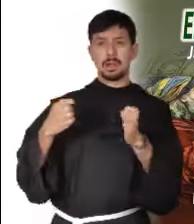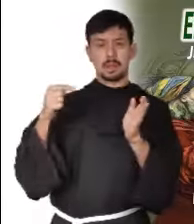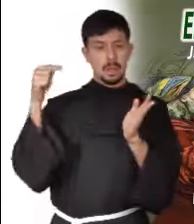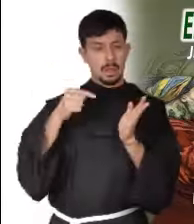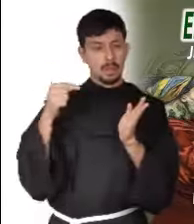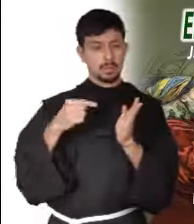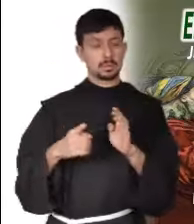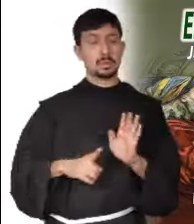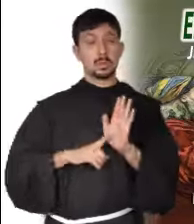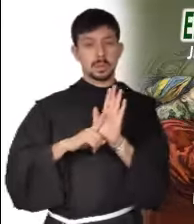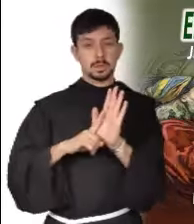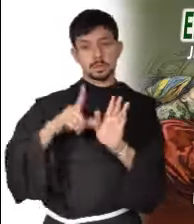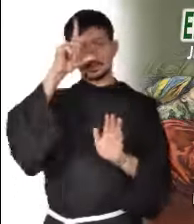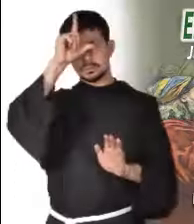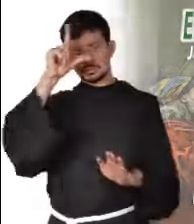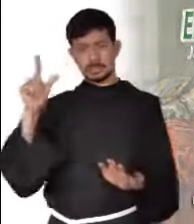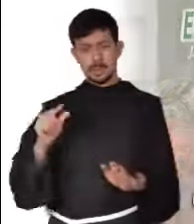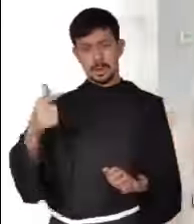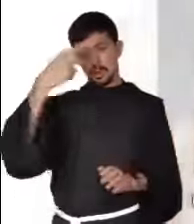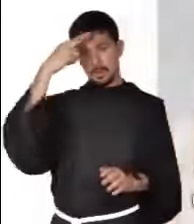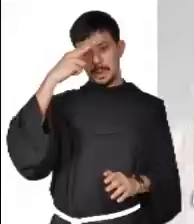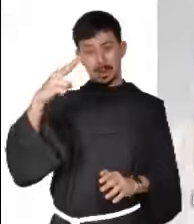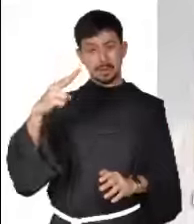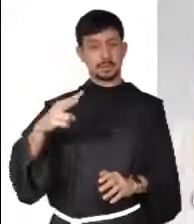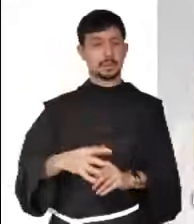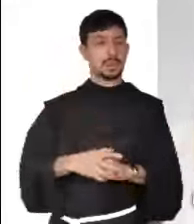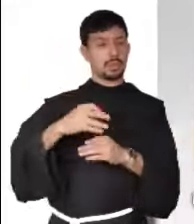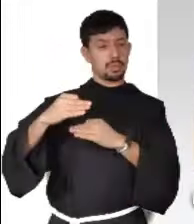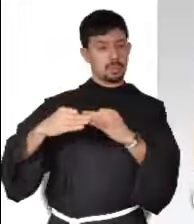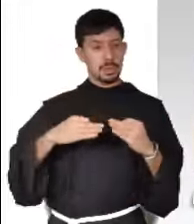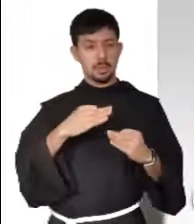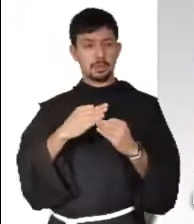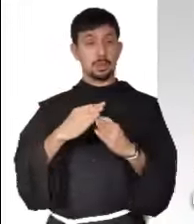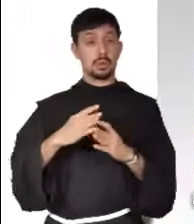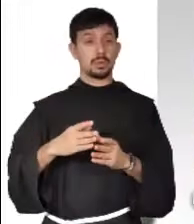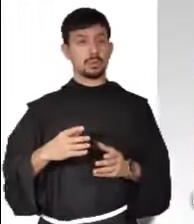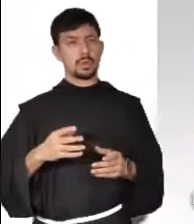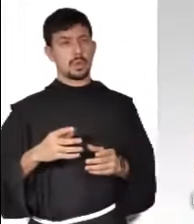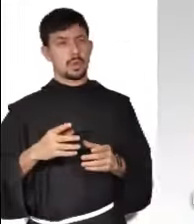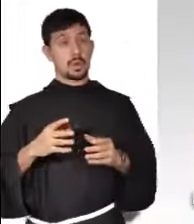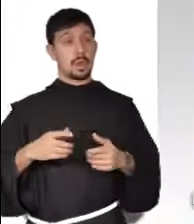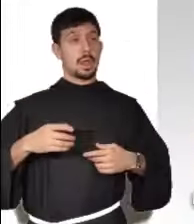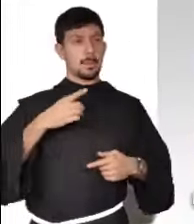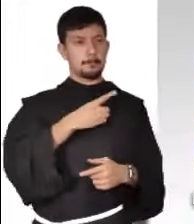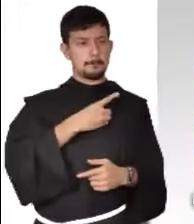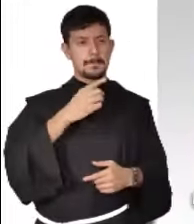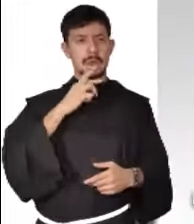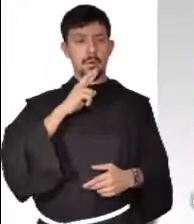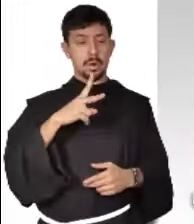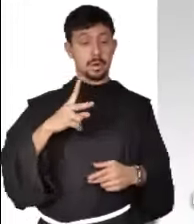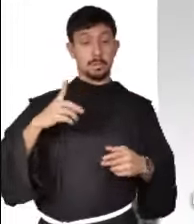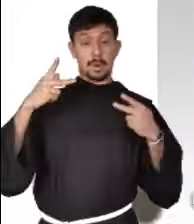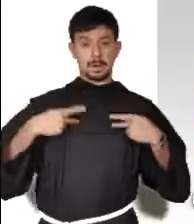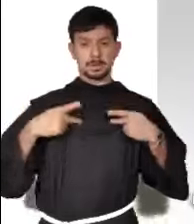prioridades para el desarrollo de la nación. Combate frontal a la pobreza, educación integral